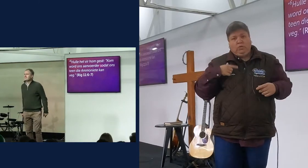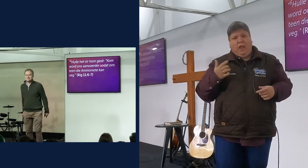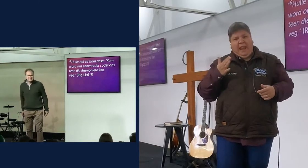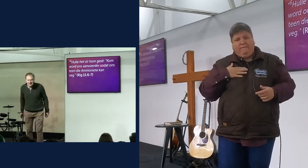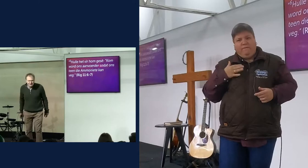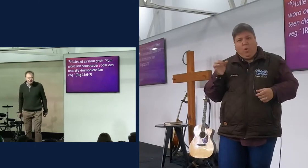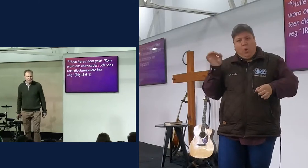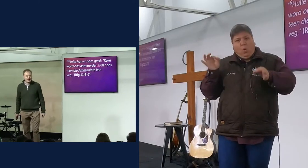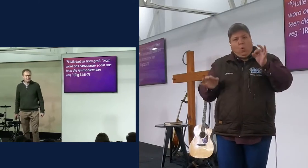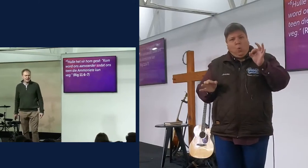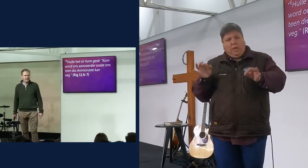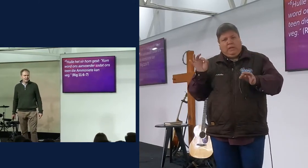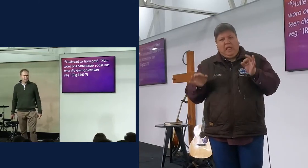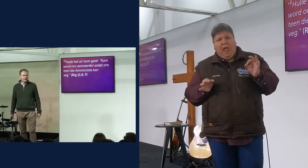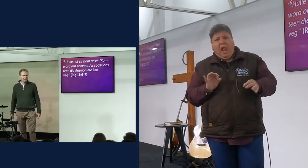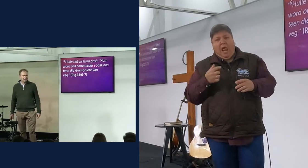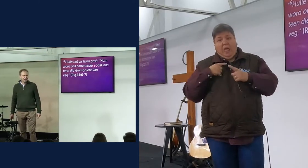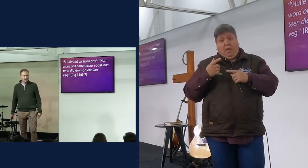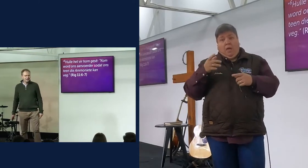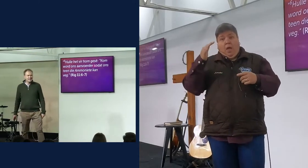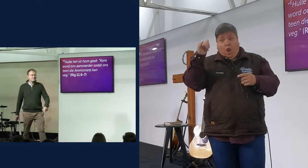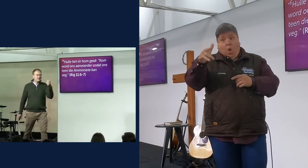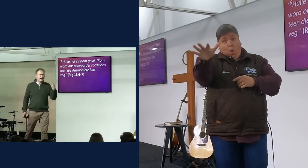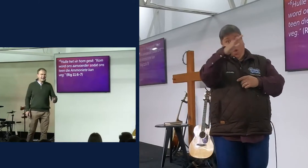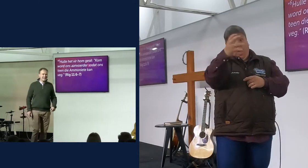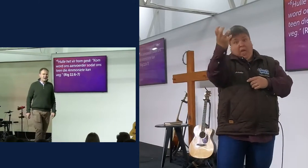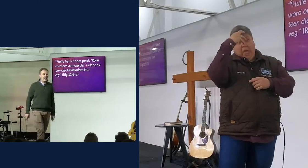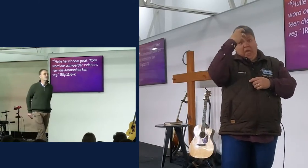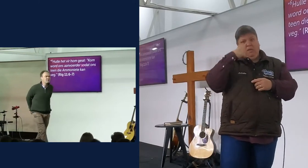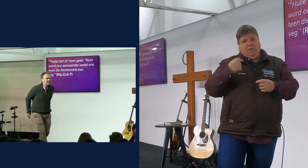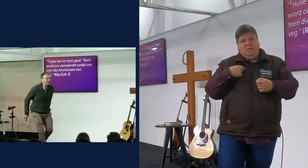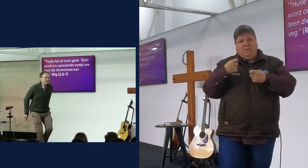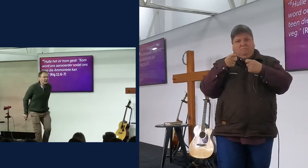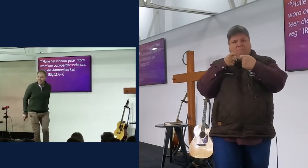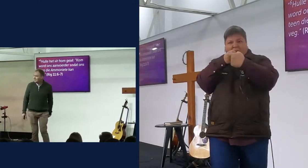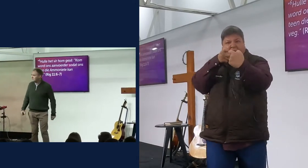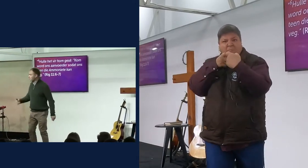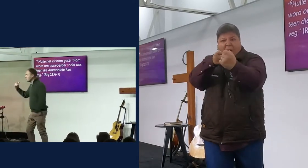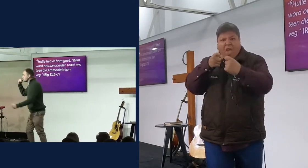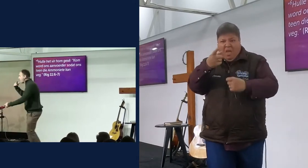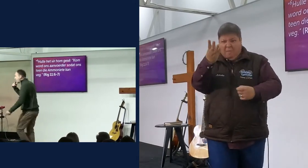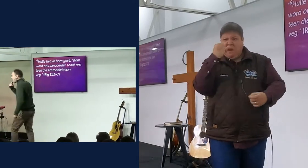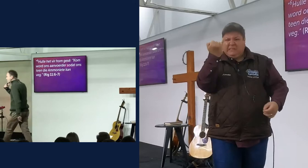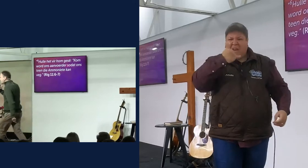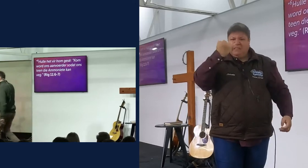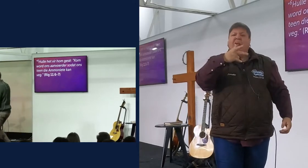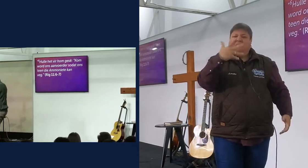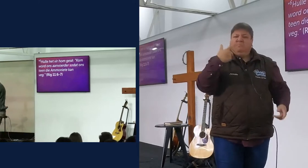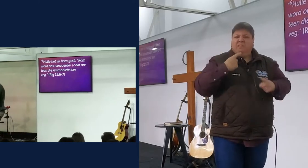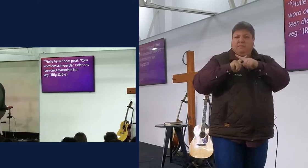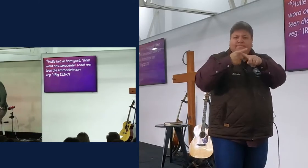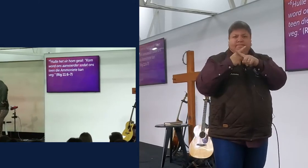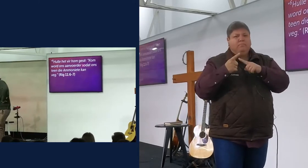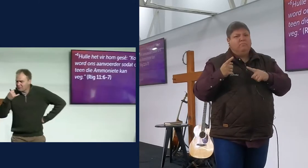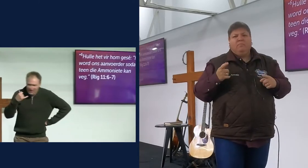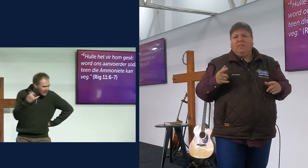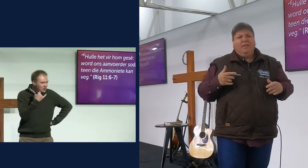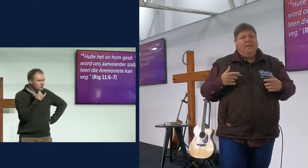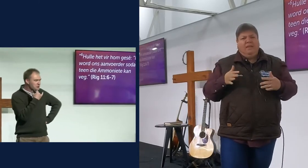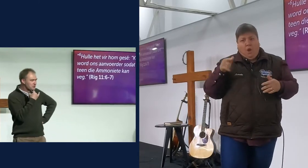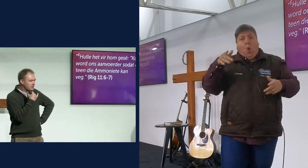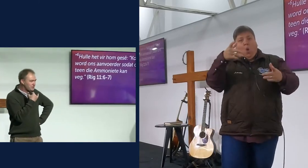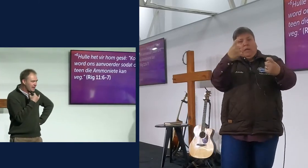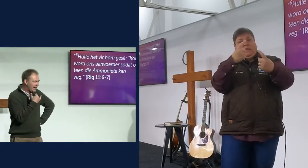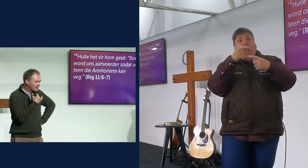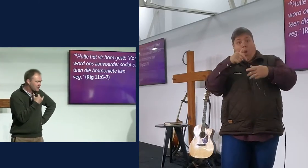jy kan vir jyself gevecht man, jylle het my weggeja, ek hoop jylle verloor, kom ons bel die ammoniete, ammoniete het jylle hulp door,